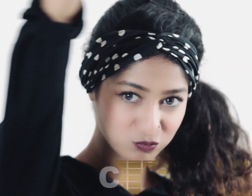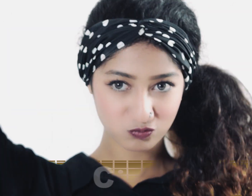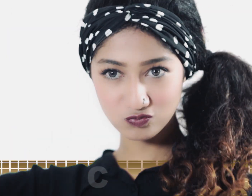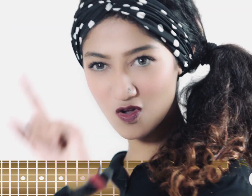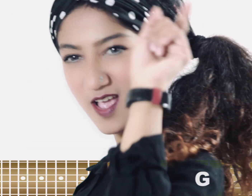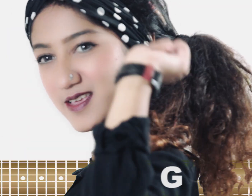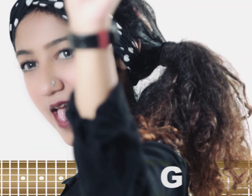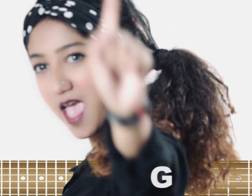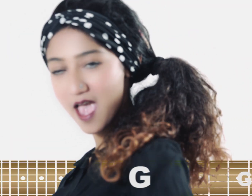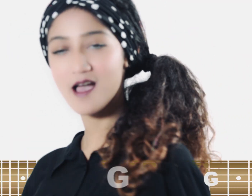Yeah